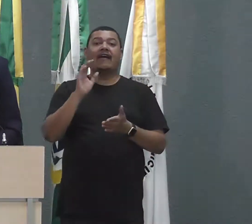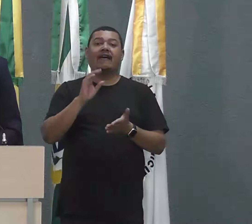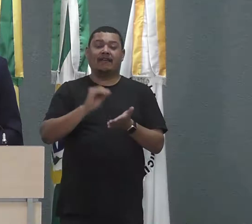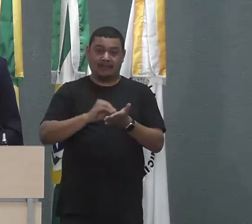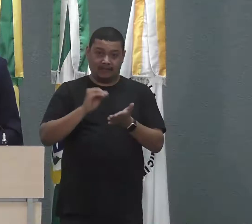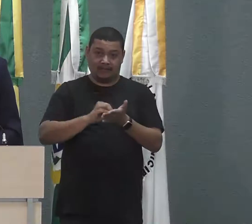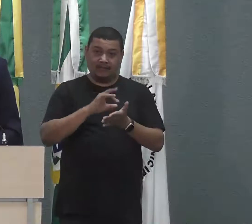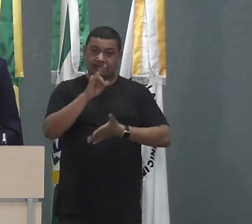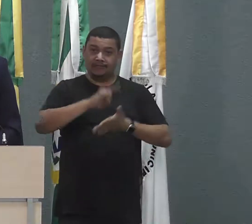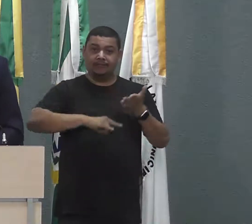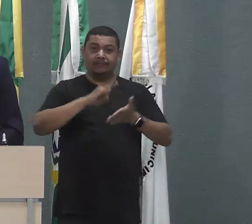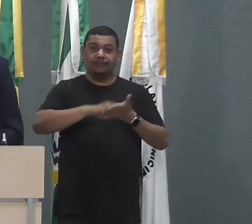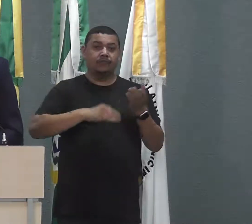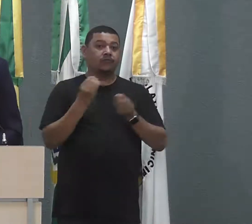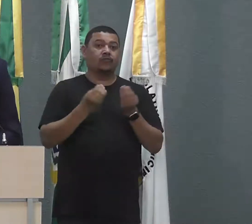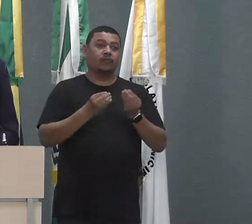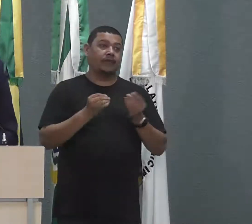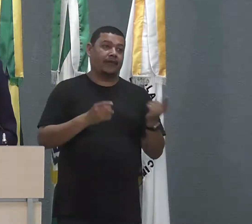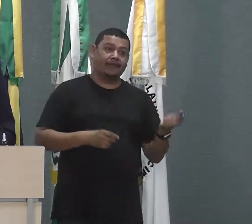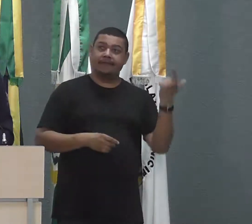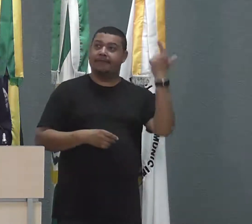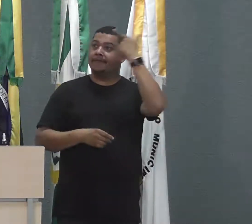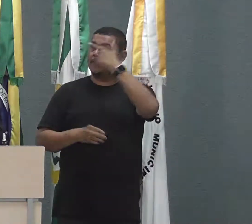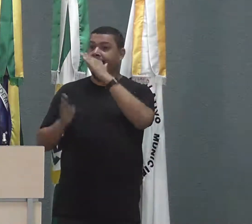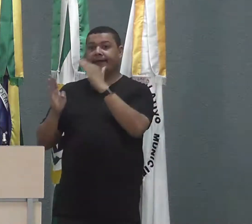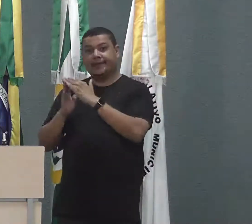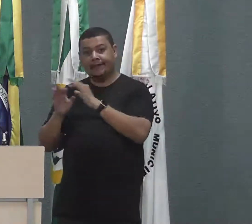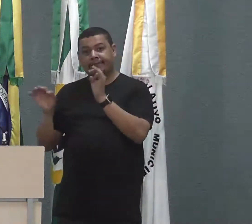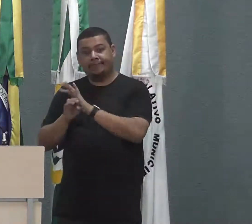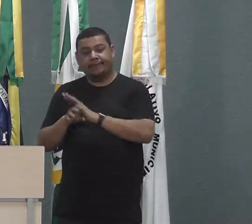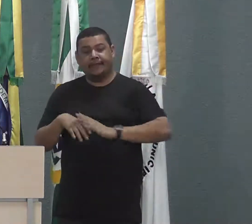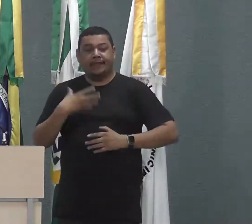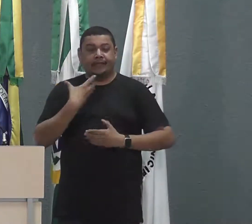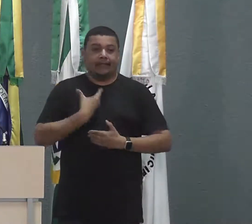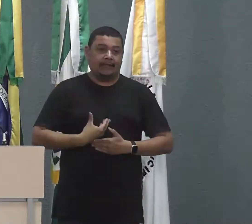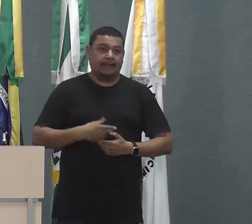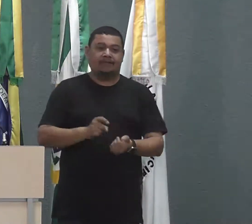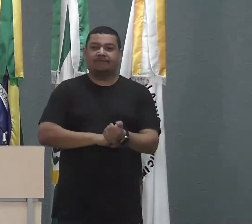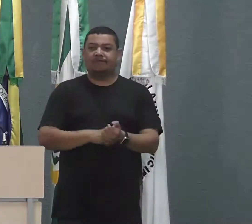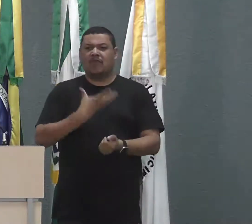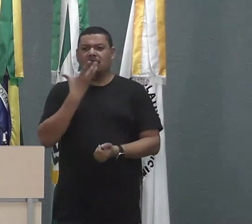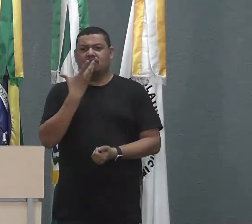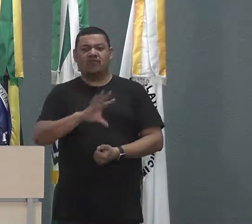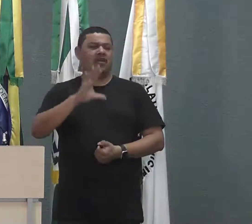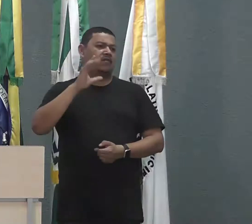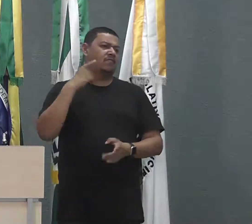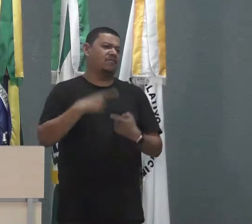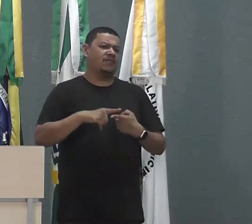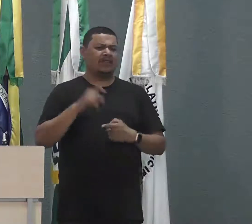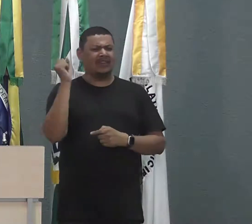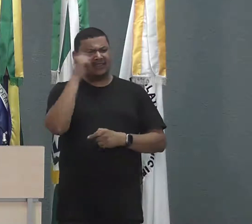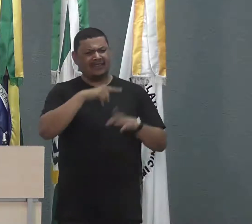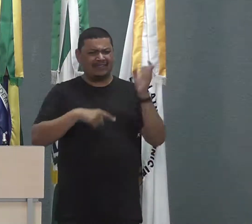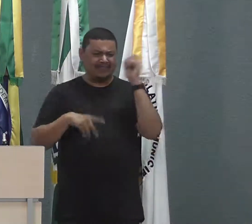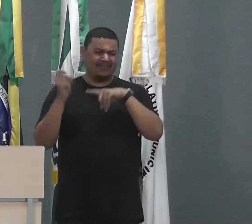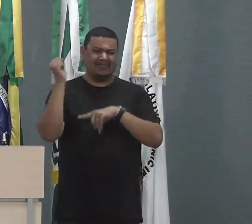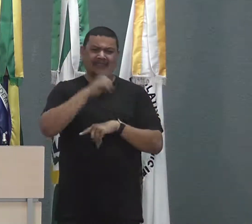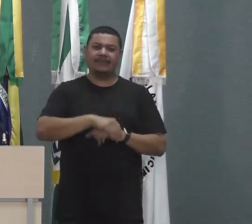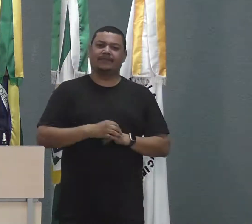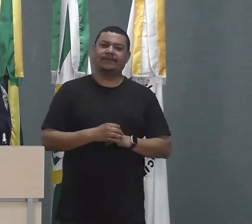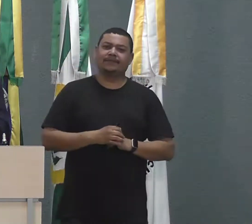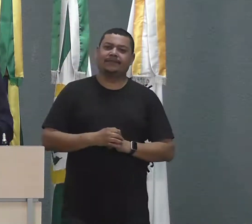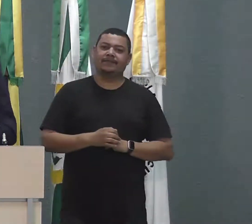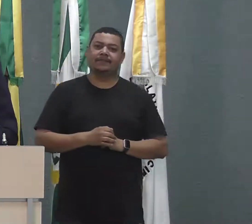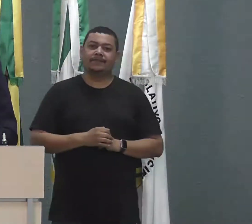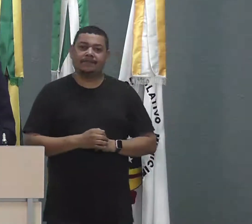consegue emitir o IPTU, quando ele volta para casa, ele já fica desanimado, fala assim, eu não vou mais lá porque essa andança para cano para o